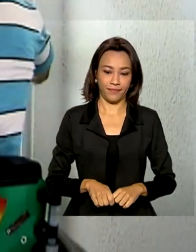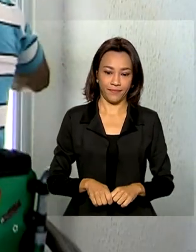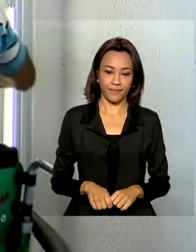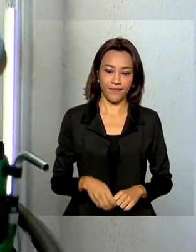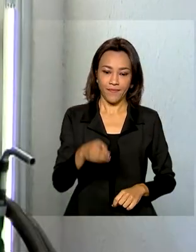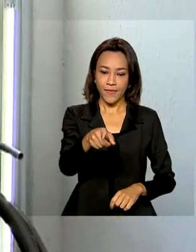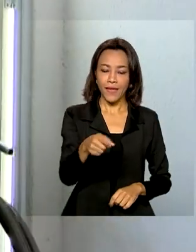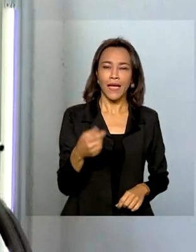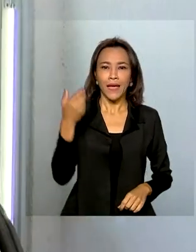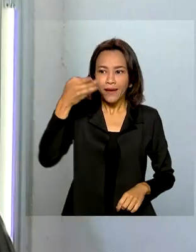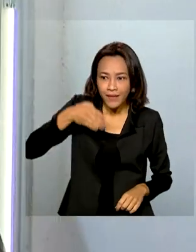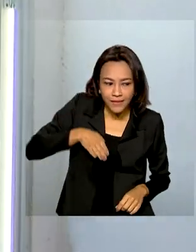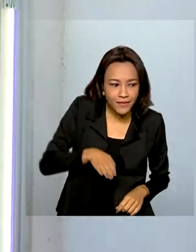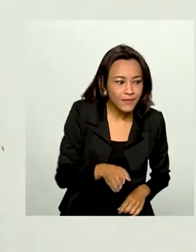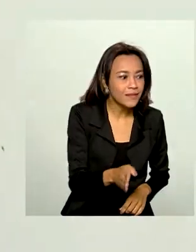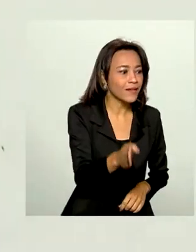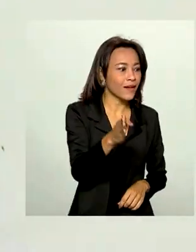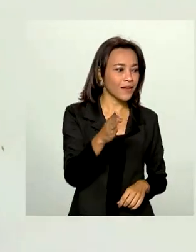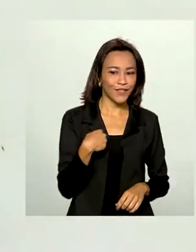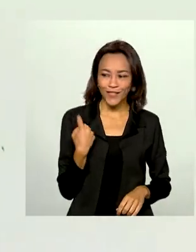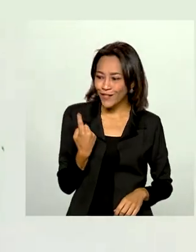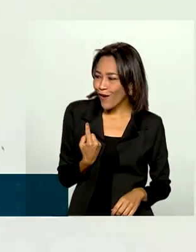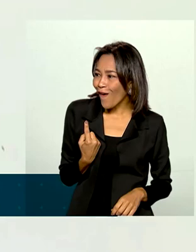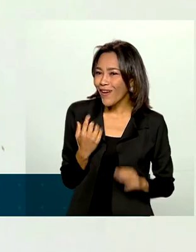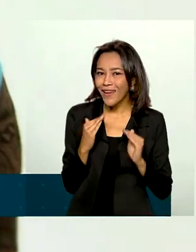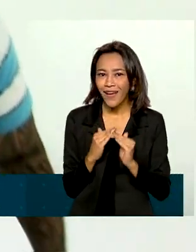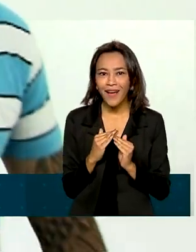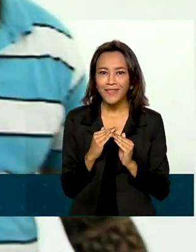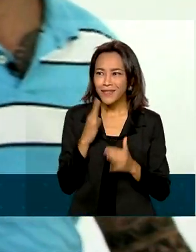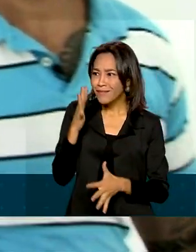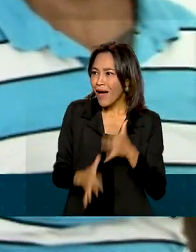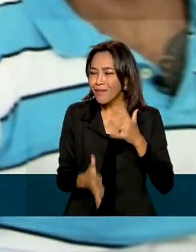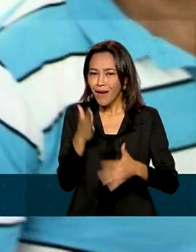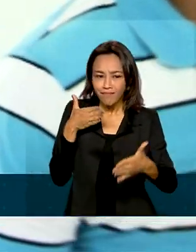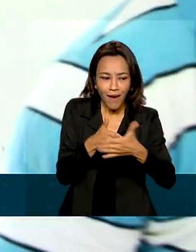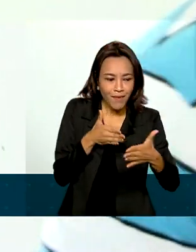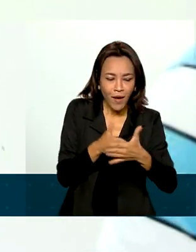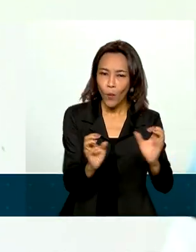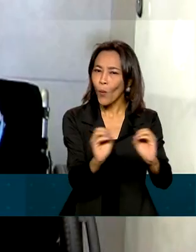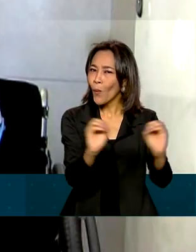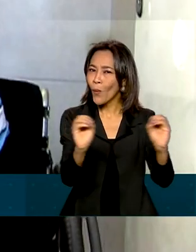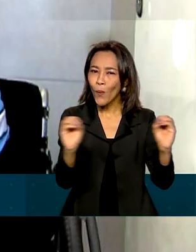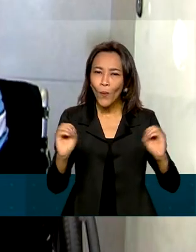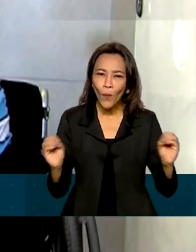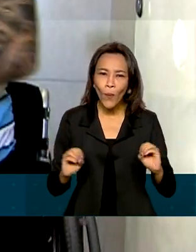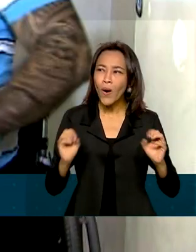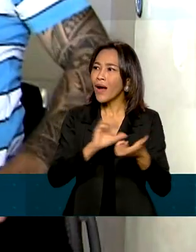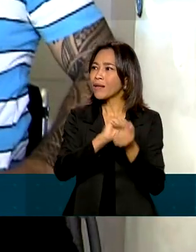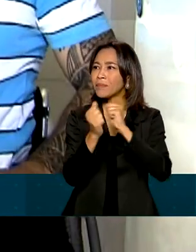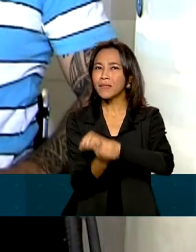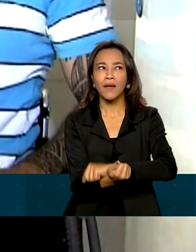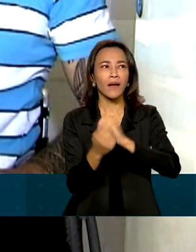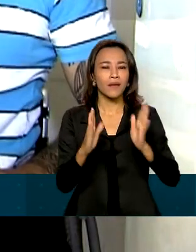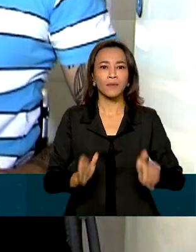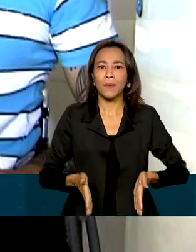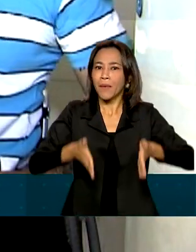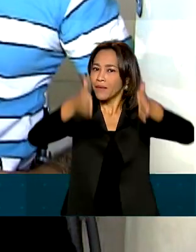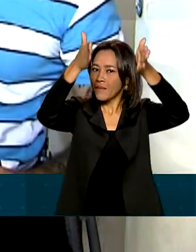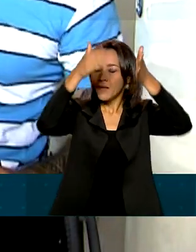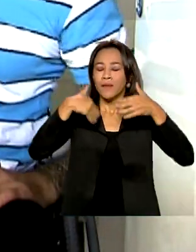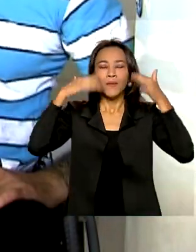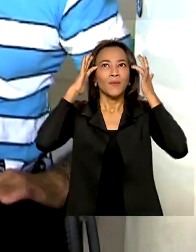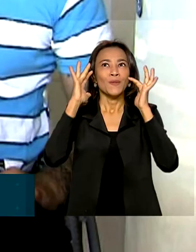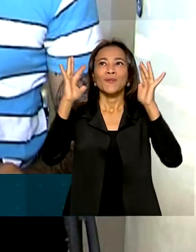Poder entrar em casa sozinho, sem dificuldade, e contar com um apartamento todo adaptado, é um sonho